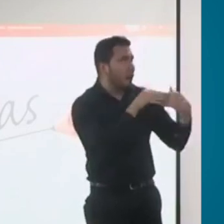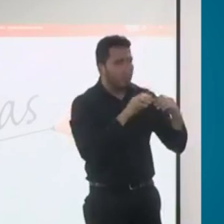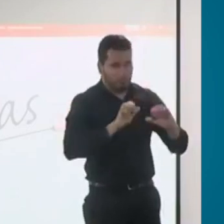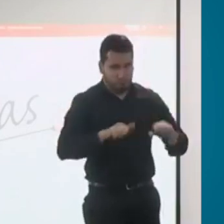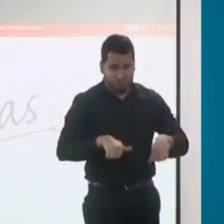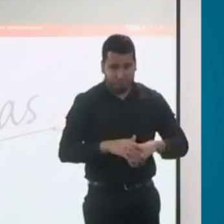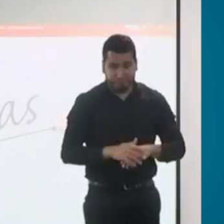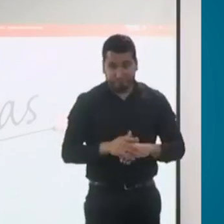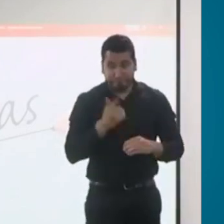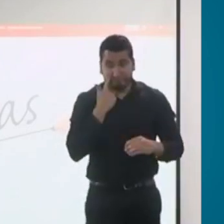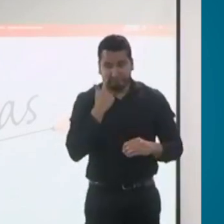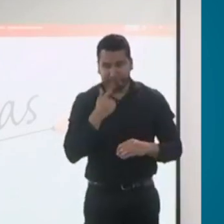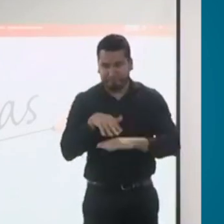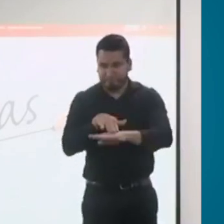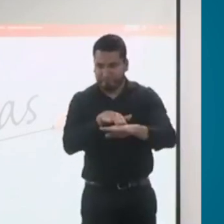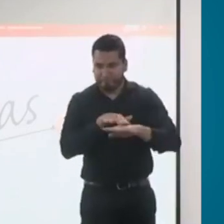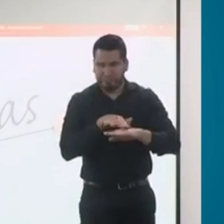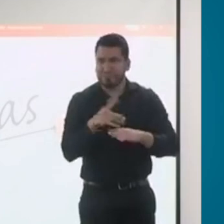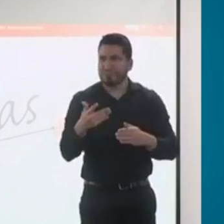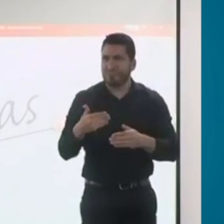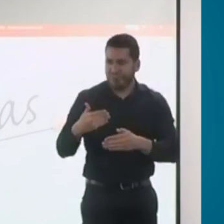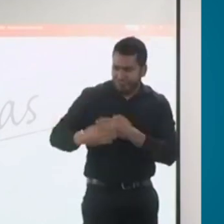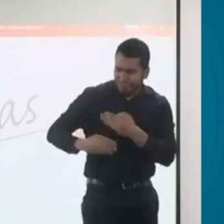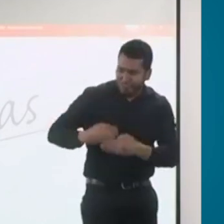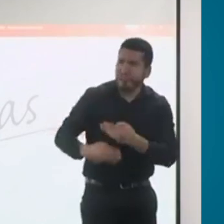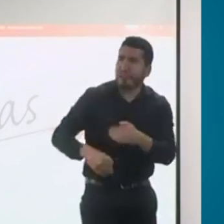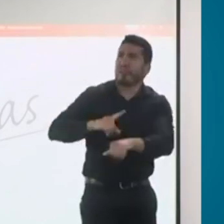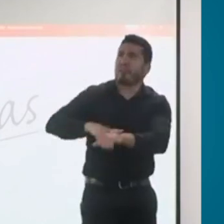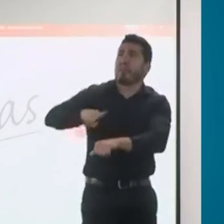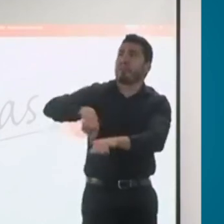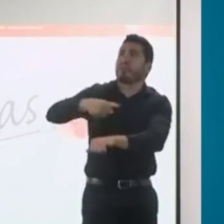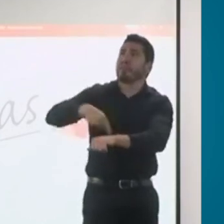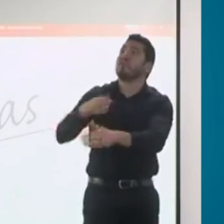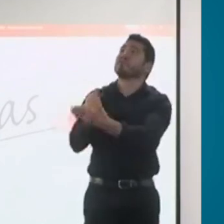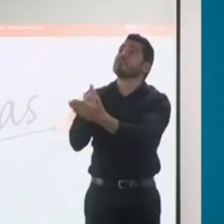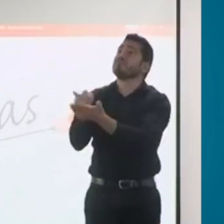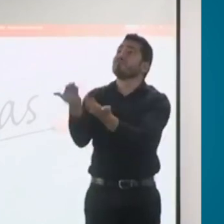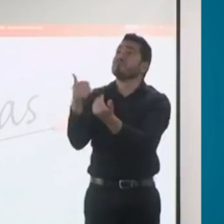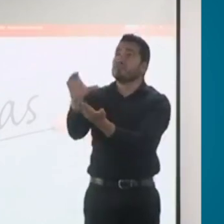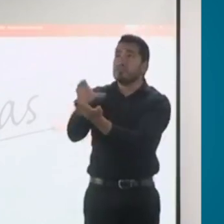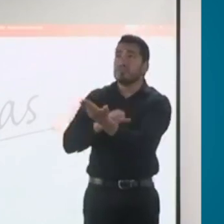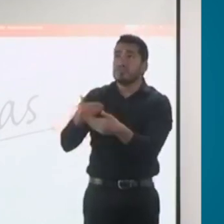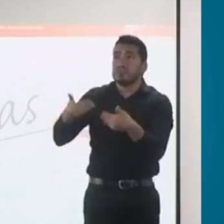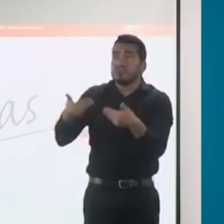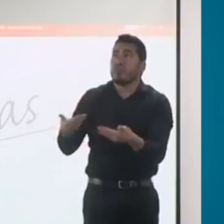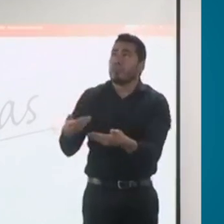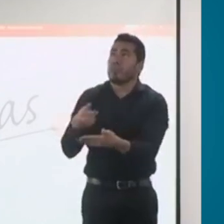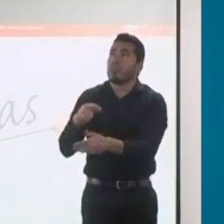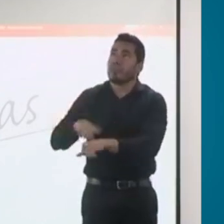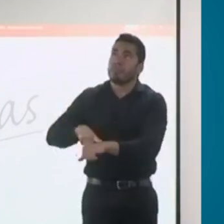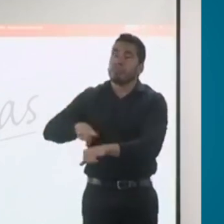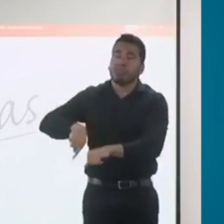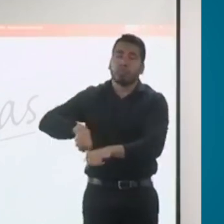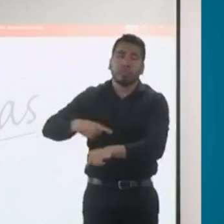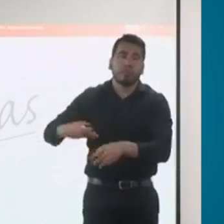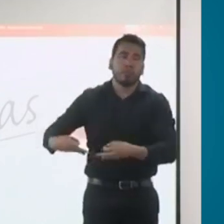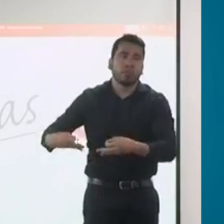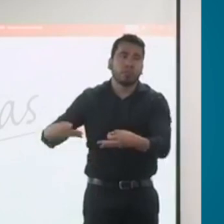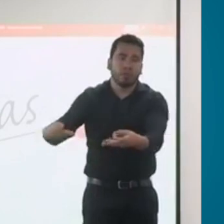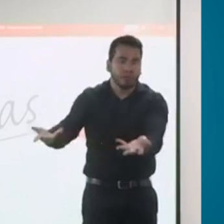Nos mencionan, estos trámites se demoran mucho tiempo y se desconoce. Ya también la doctora Clemencia nos habló el momento en que se puede